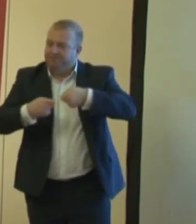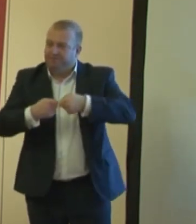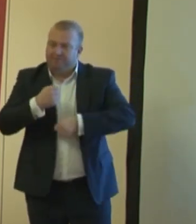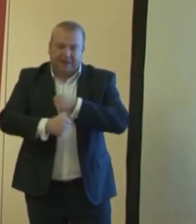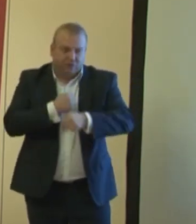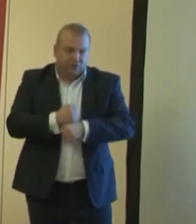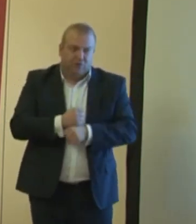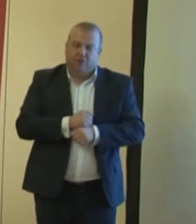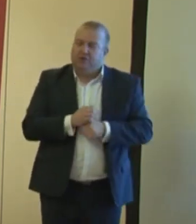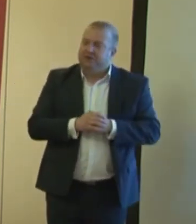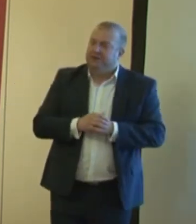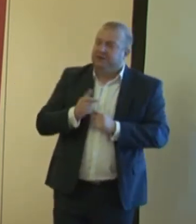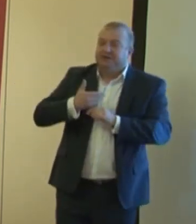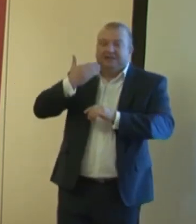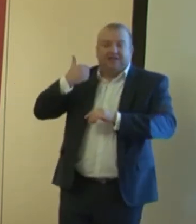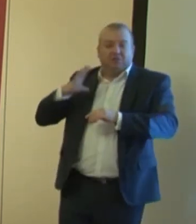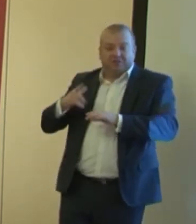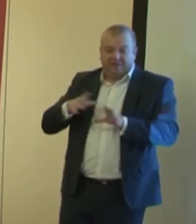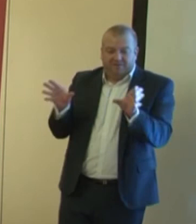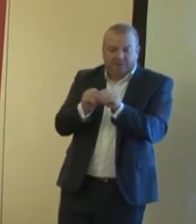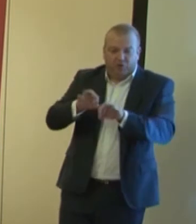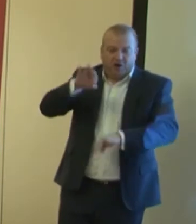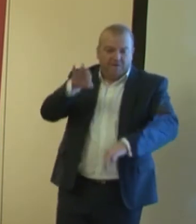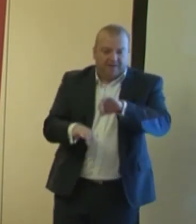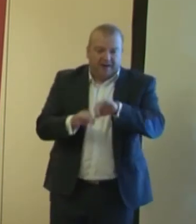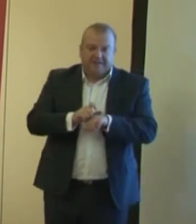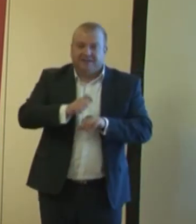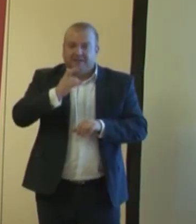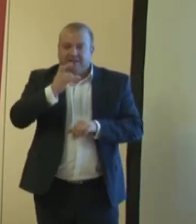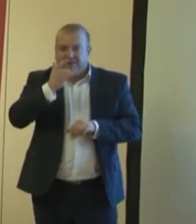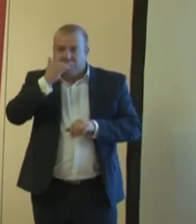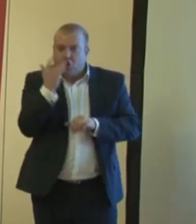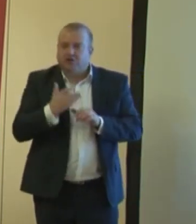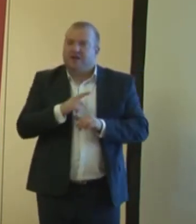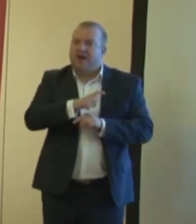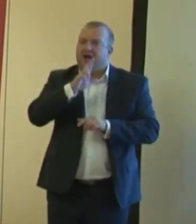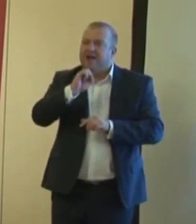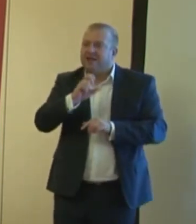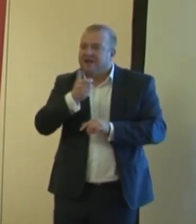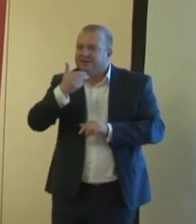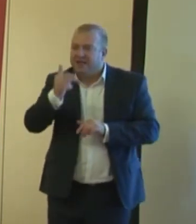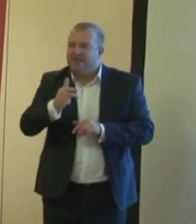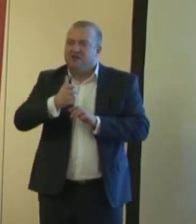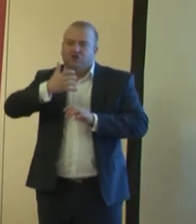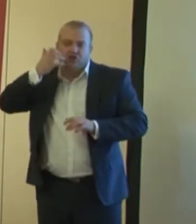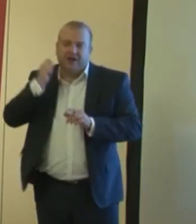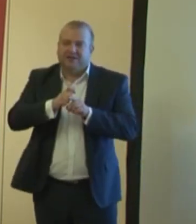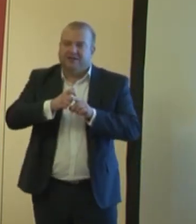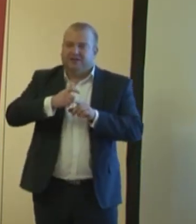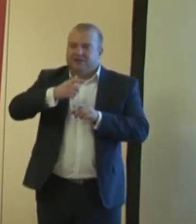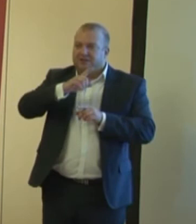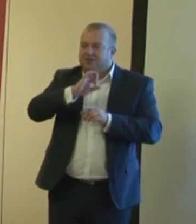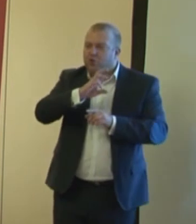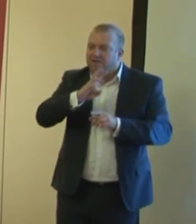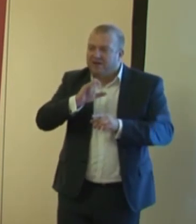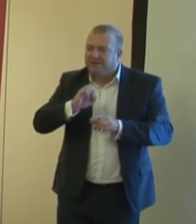Niedawno robiliśmy wspólną konferencję Rosja, Kazachstan, Czechy, Słowacja dotyczącą